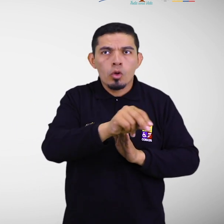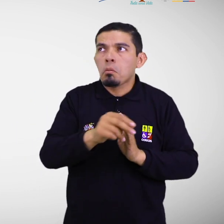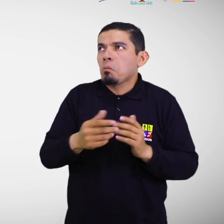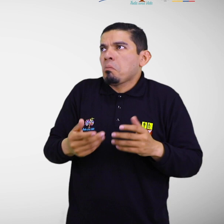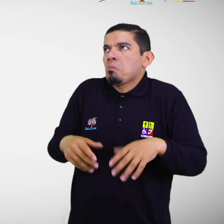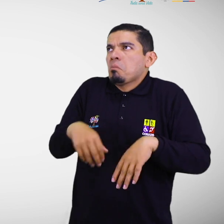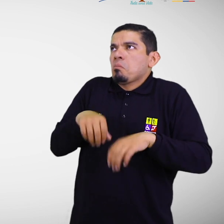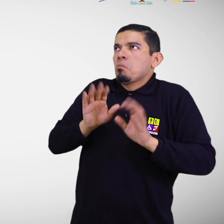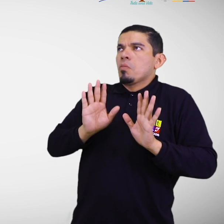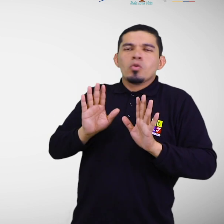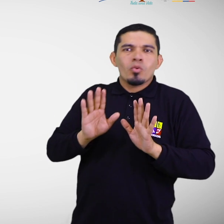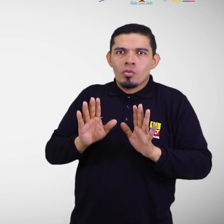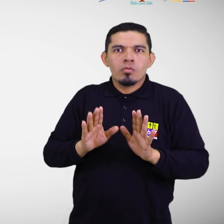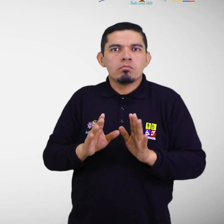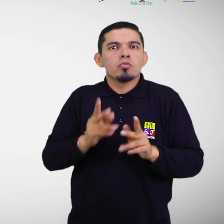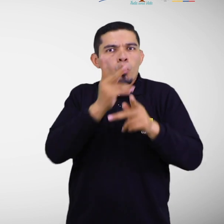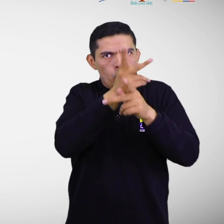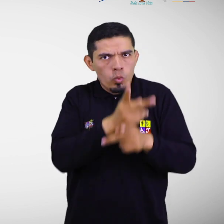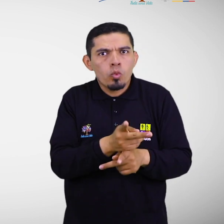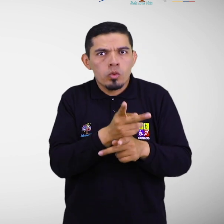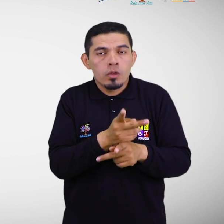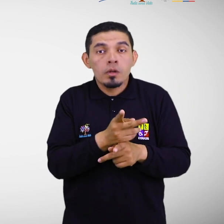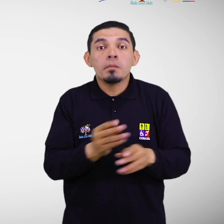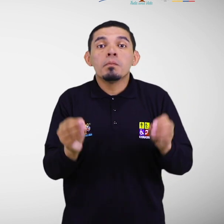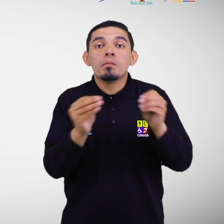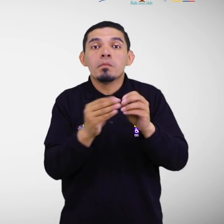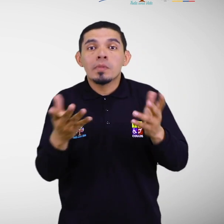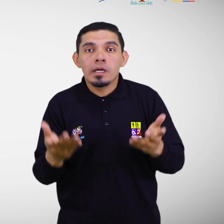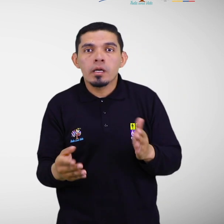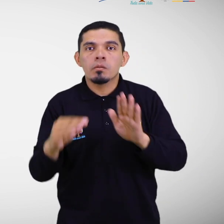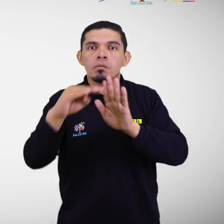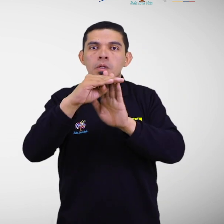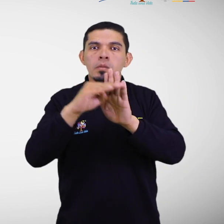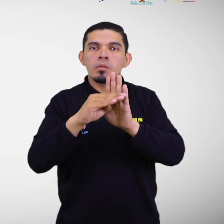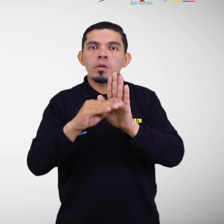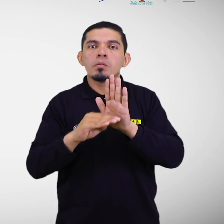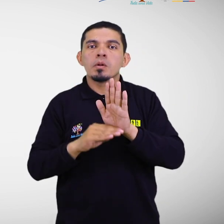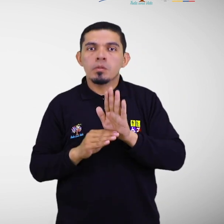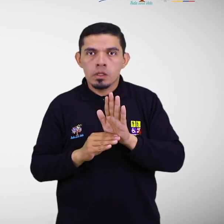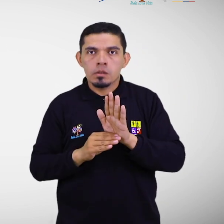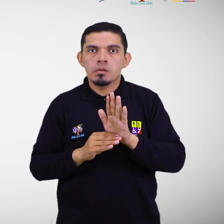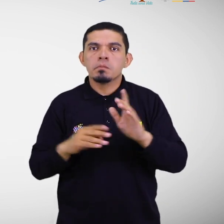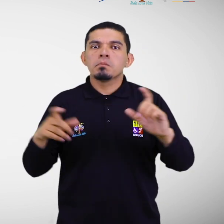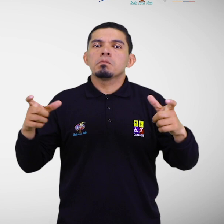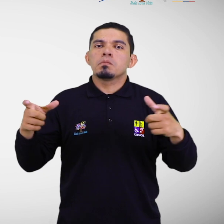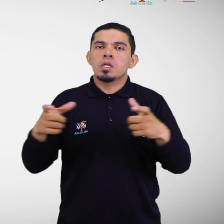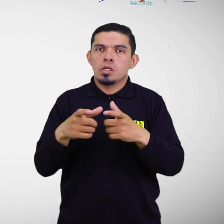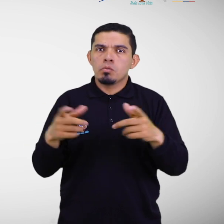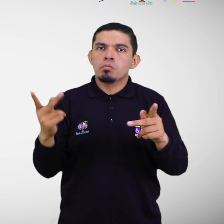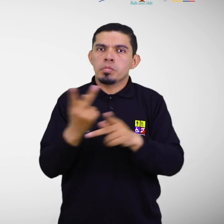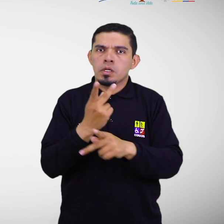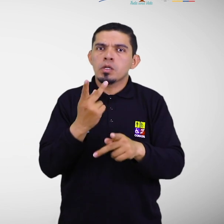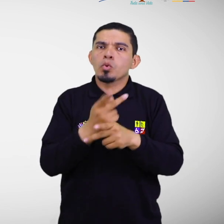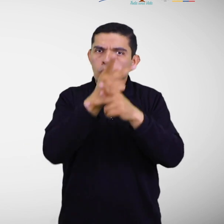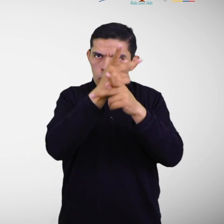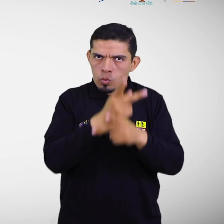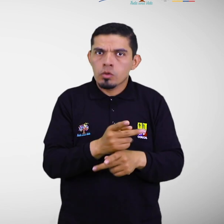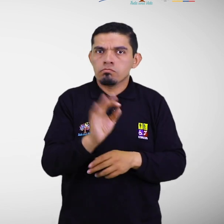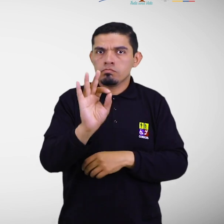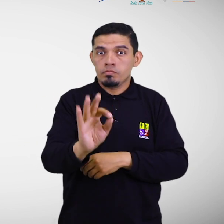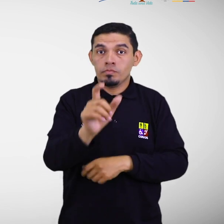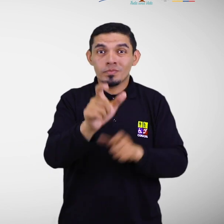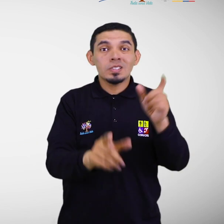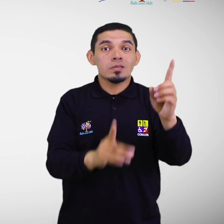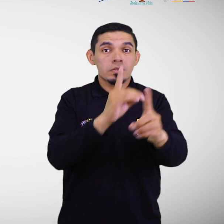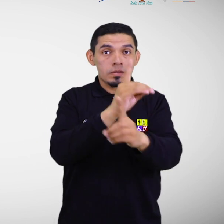con discapacidad. Así como la implementación de estándares para la reducción del riesgo de las personas con discapacidad en